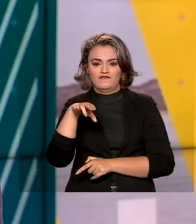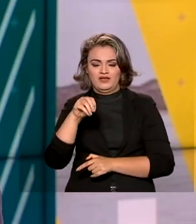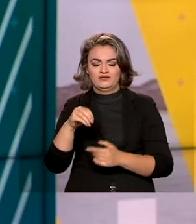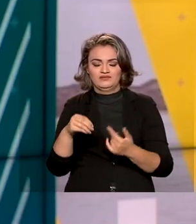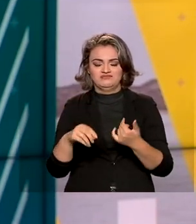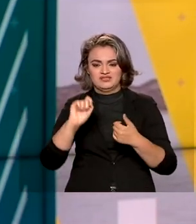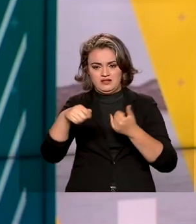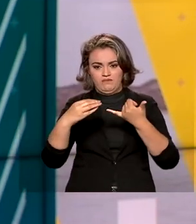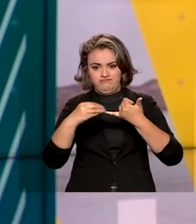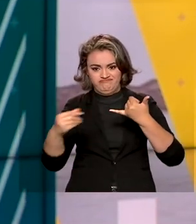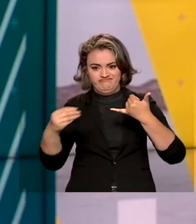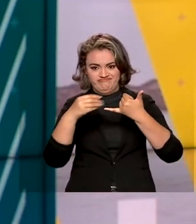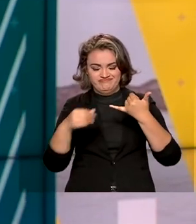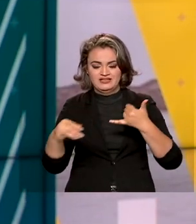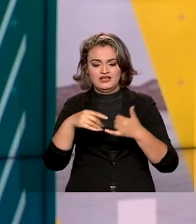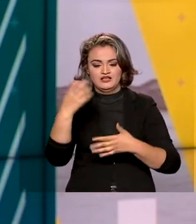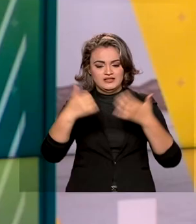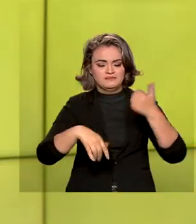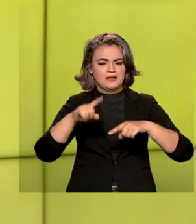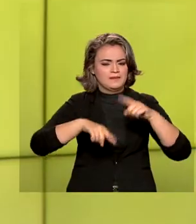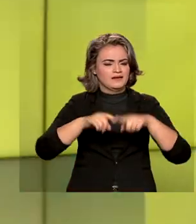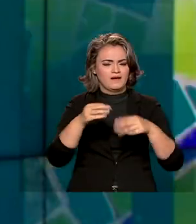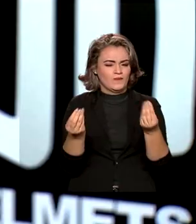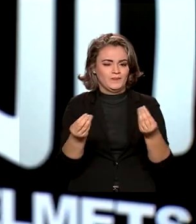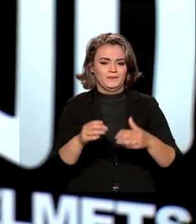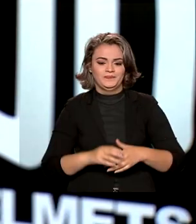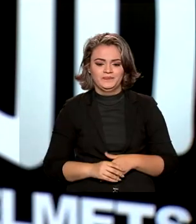que exibe produtos e aplicações desse material.